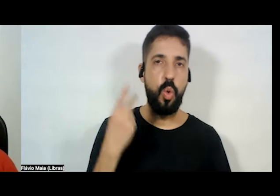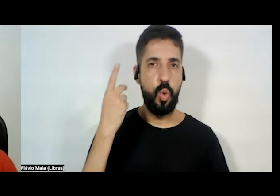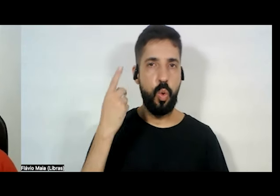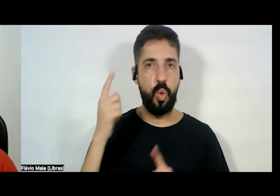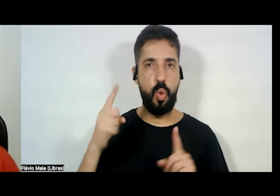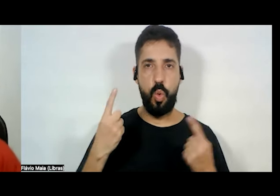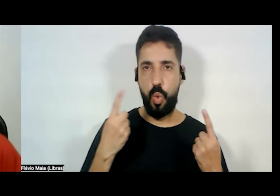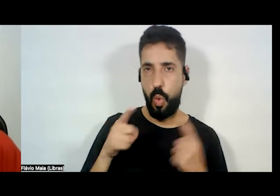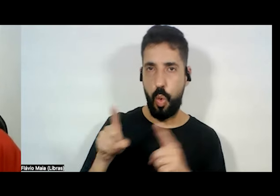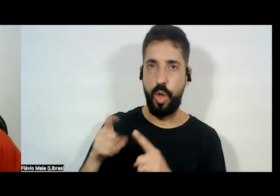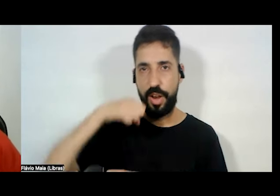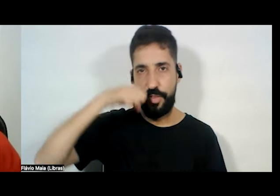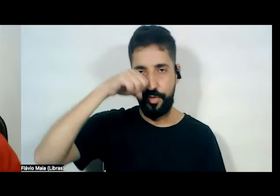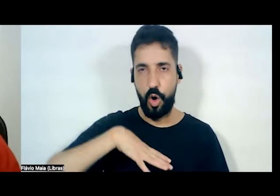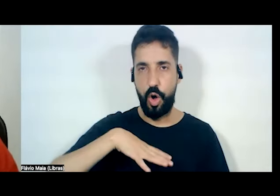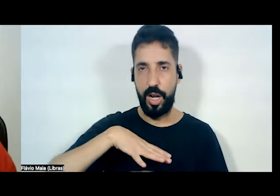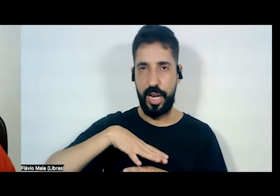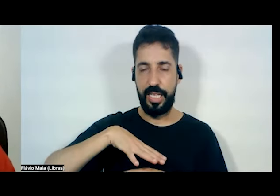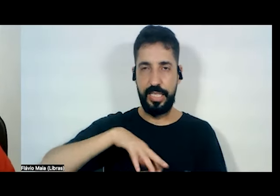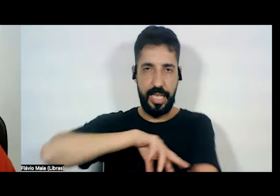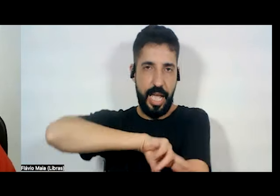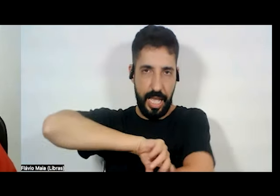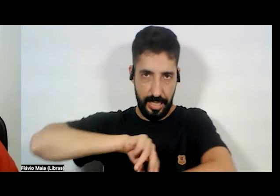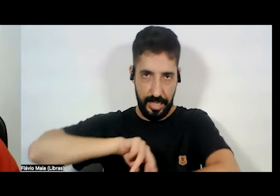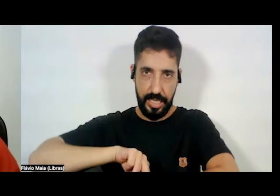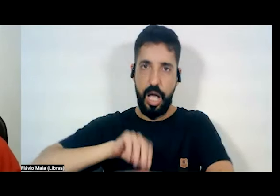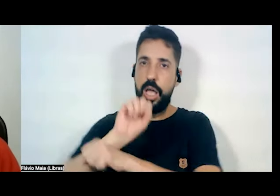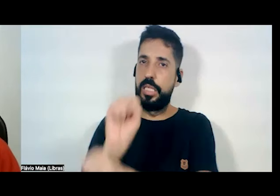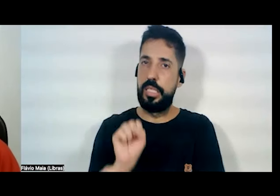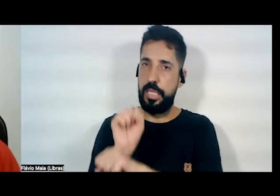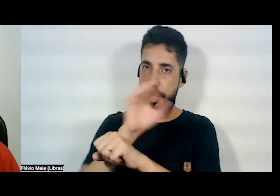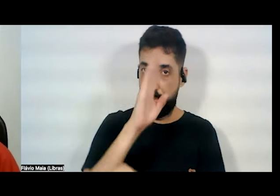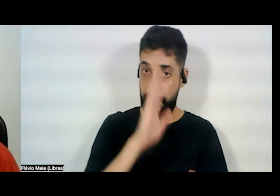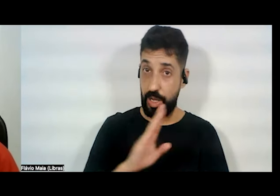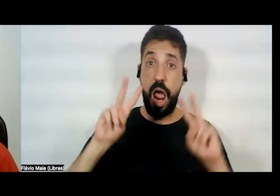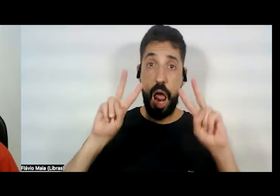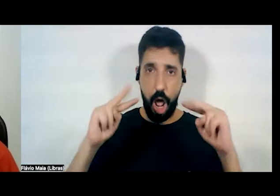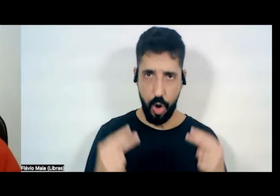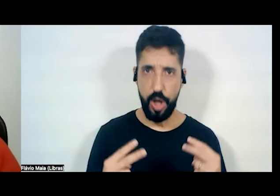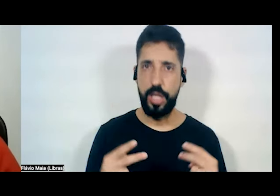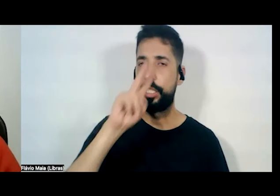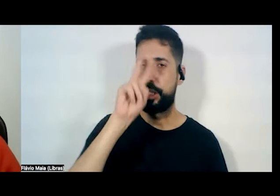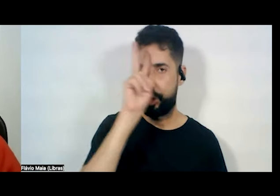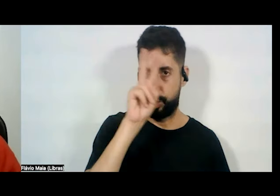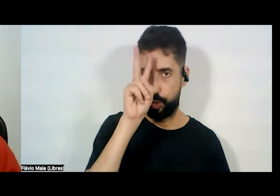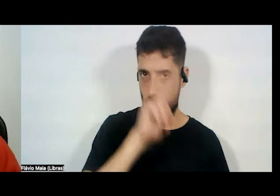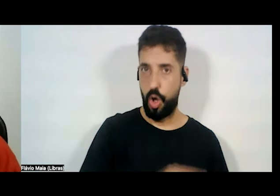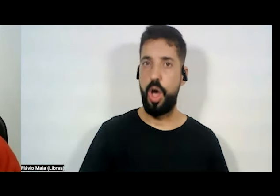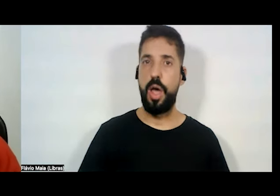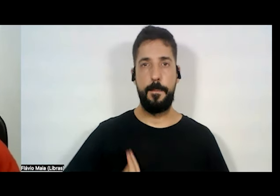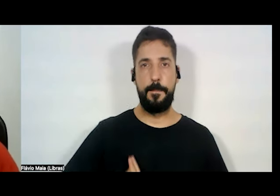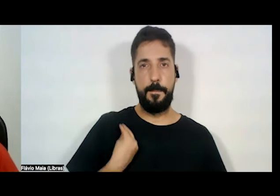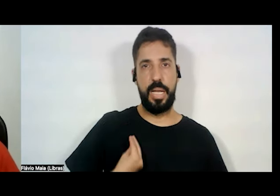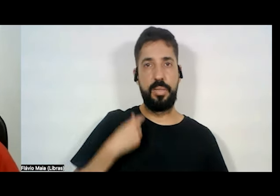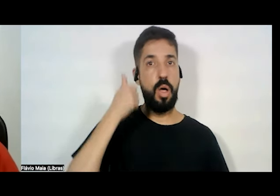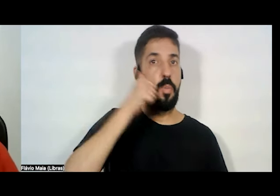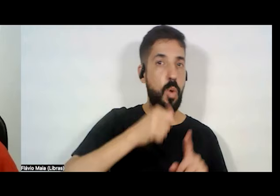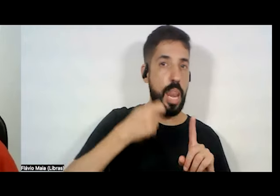no Brasil. É reconhecido na história a participação das mulheres negras na luta contra a própria